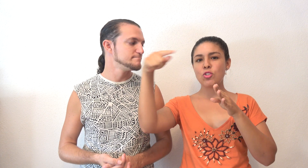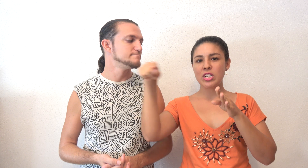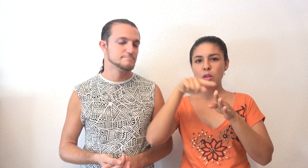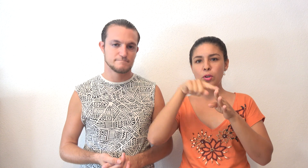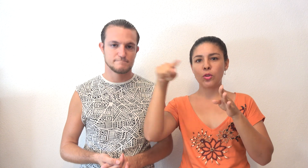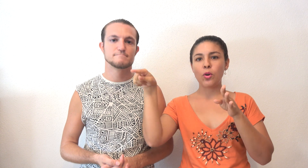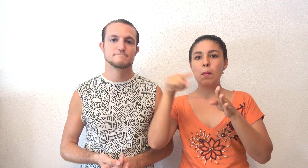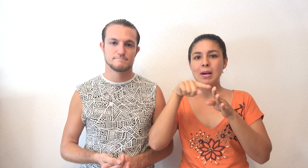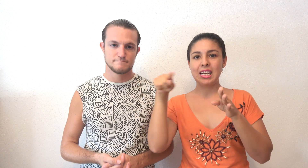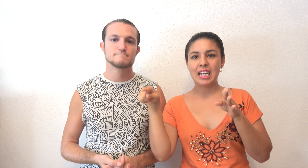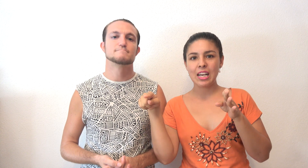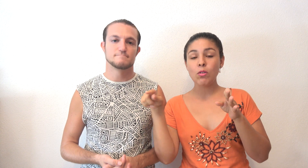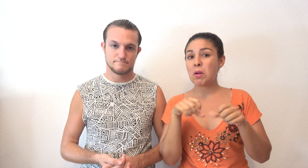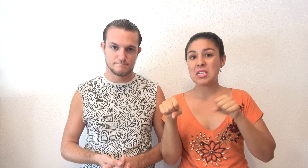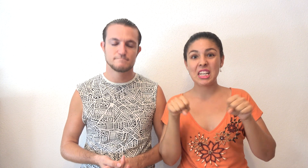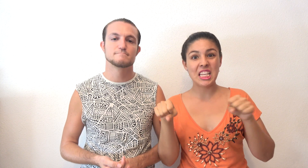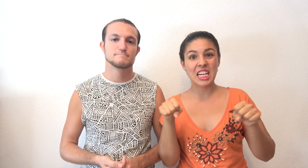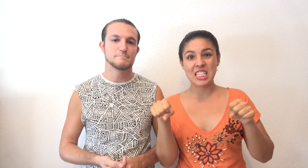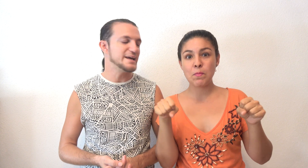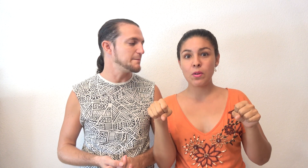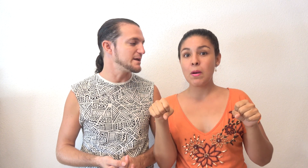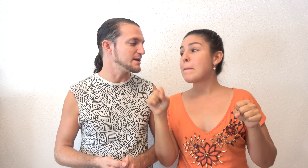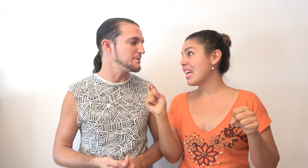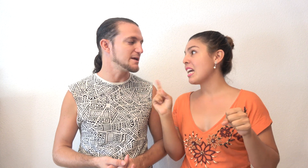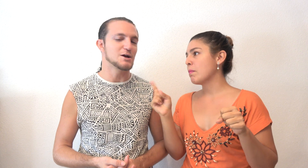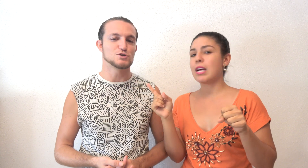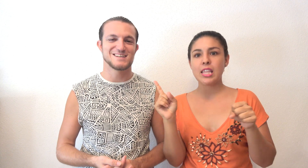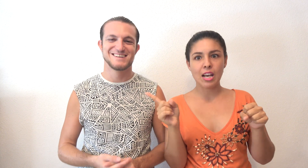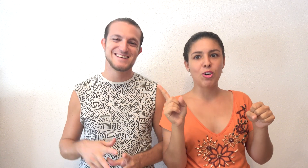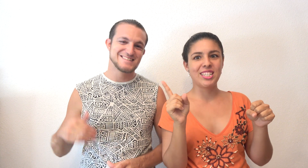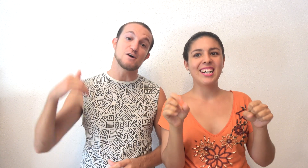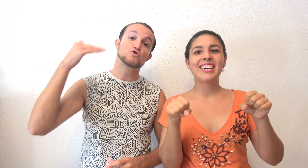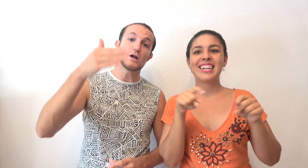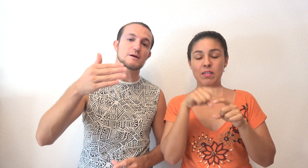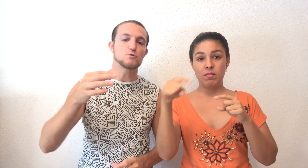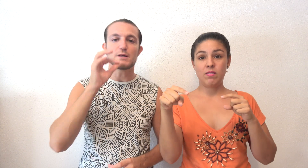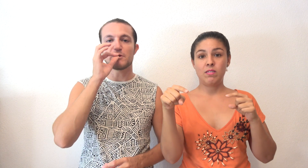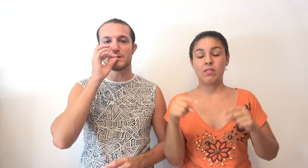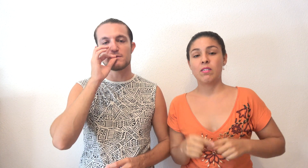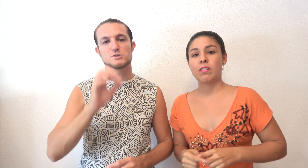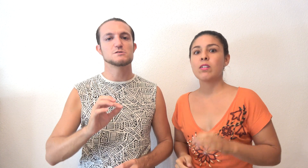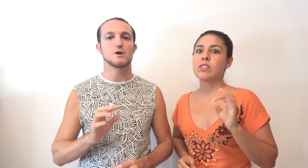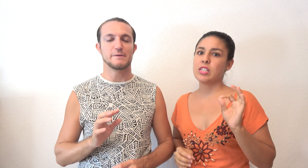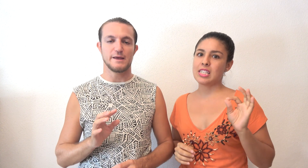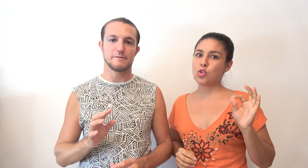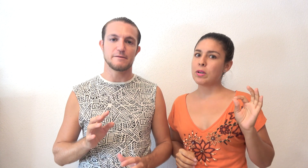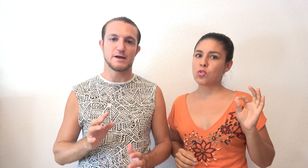Concha, que está un poquito más alejado. En bicicleta llegar ahí sí. Playa, playa. Playa, playa de la Concha. Está justo a la otra punta, pero merece muchísimo la pena. Sí, está súper duro.